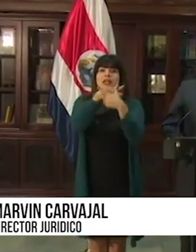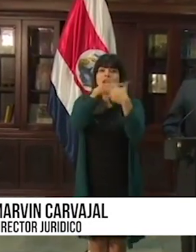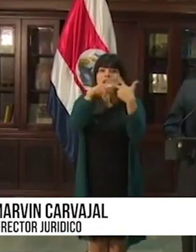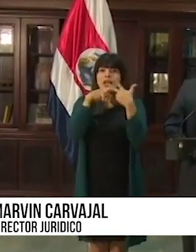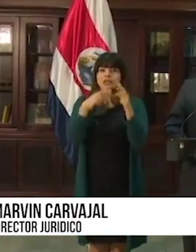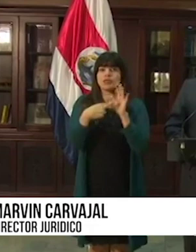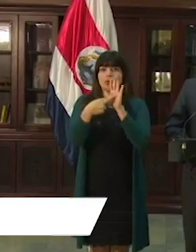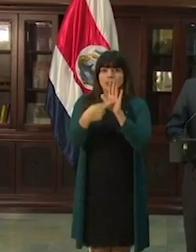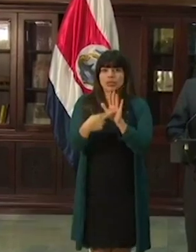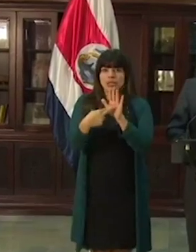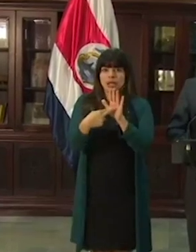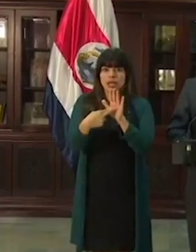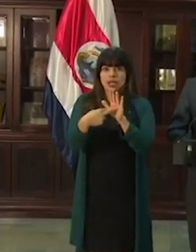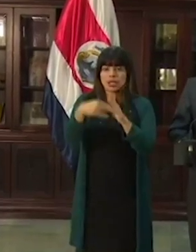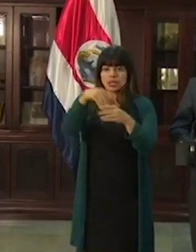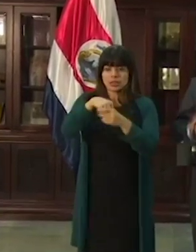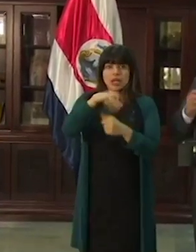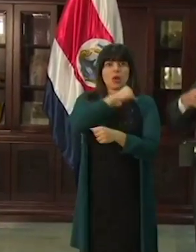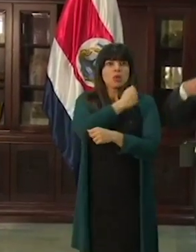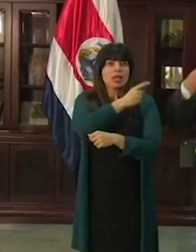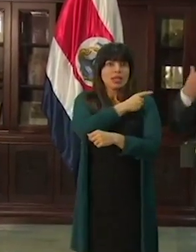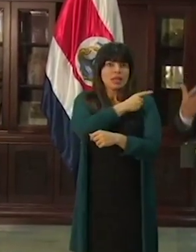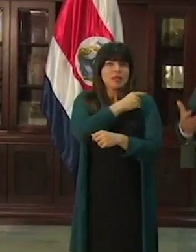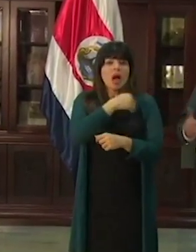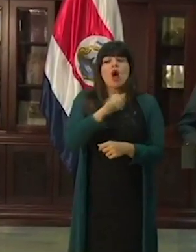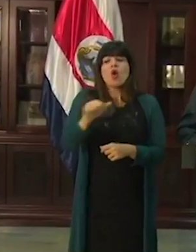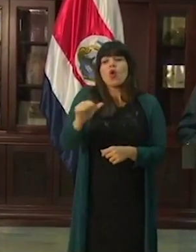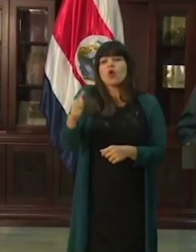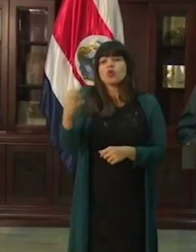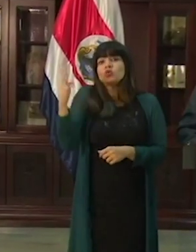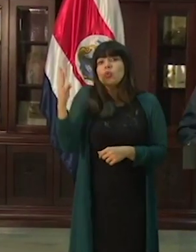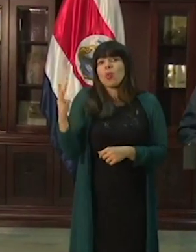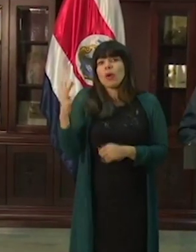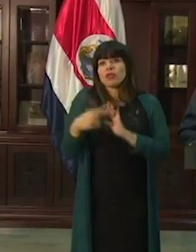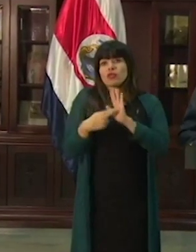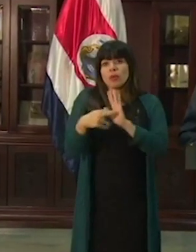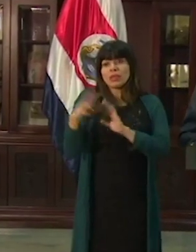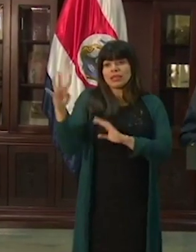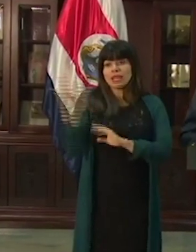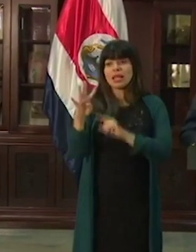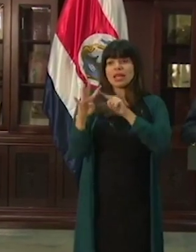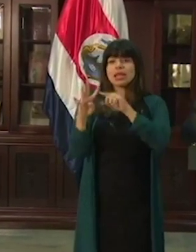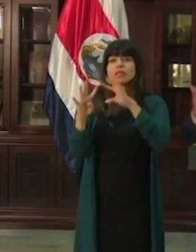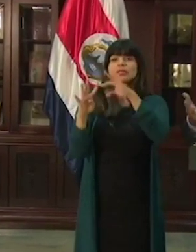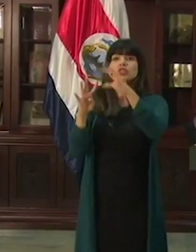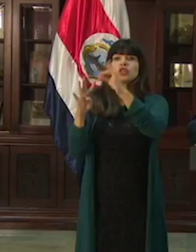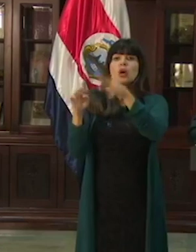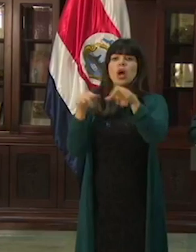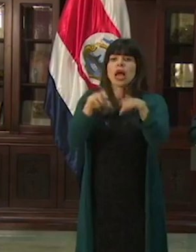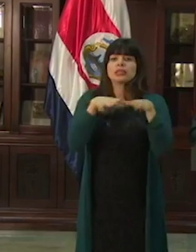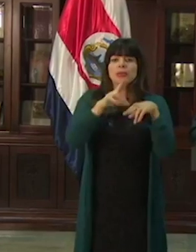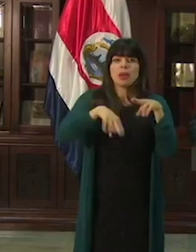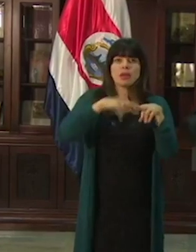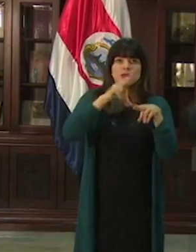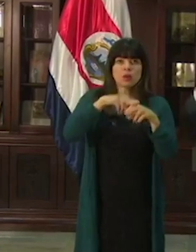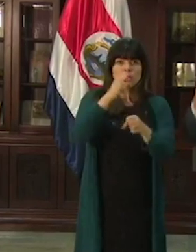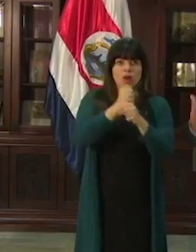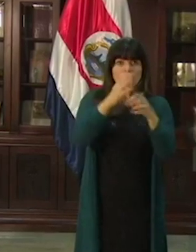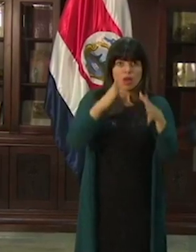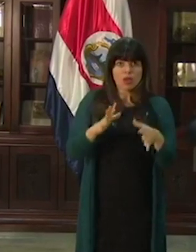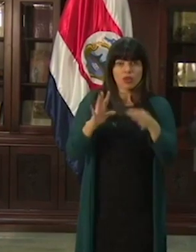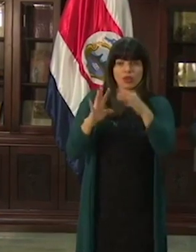representantes ante la Junta Directiva. Hay otros cuatro representantes que son electos por la Asamblea Nacional de Trabajadores,